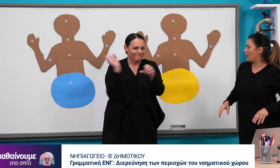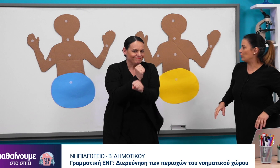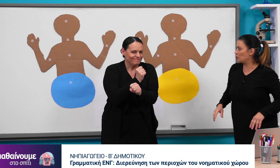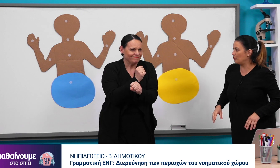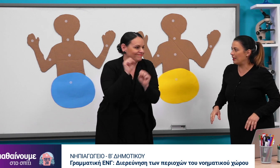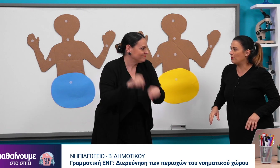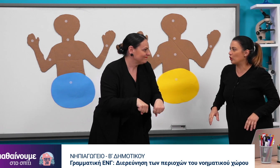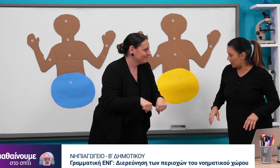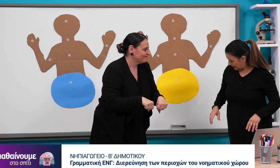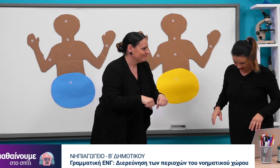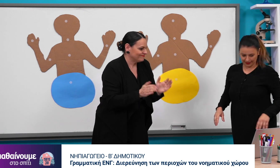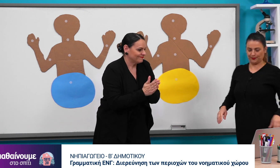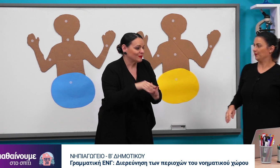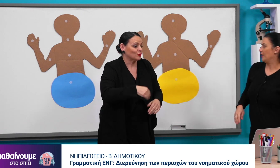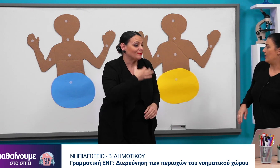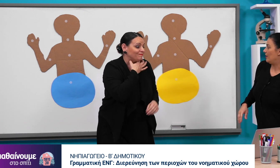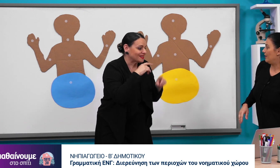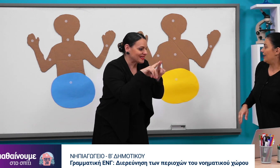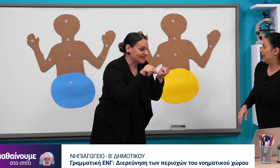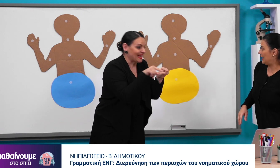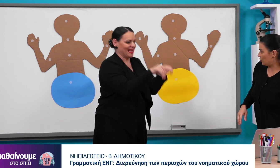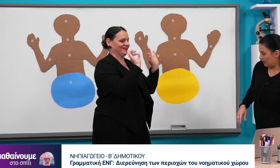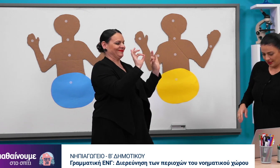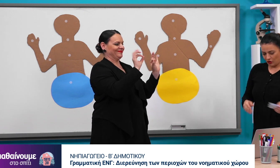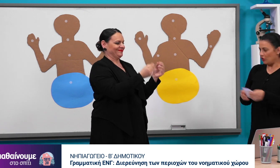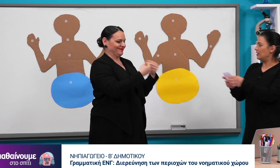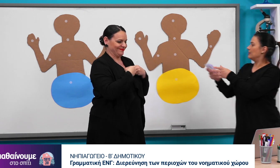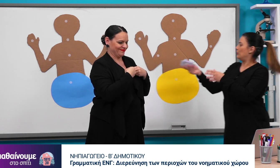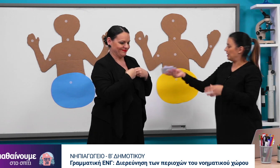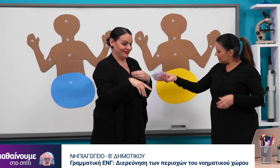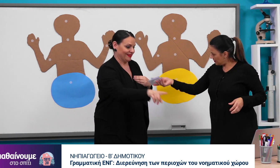διαγωνιστούμε να δούμε ποιος θα κερδίσει. Χρειαζόμαστε εικόνες. Ορίστε.